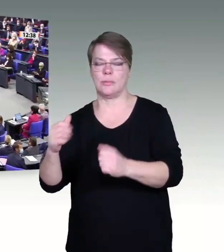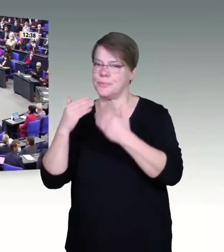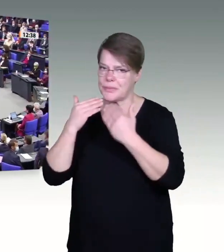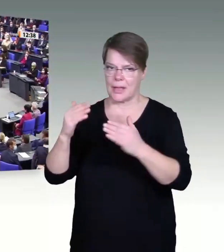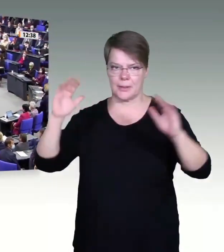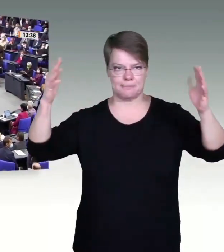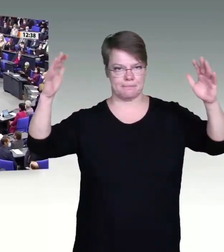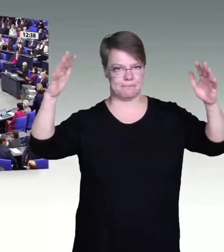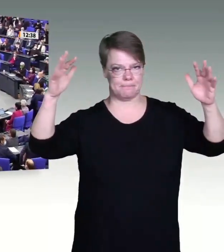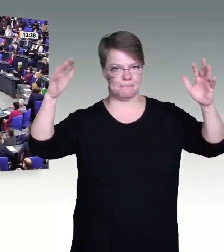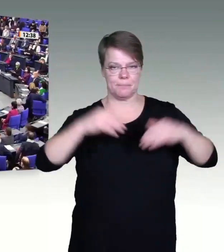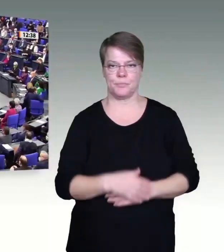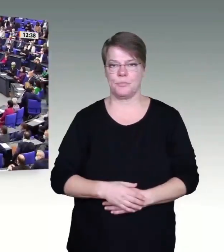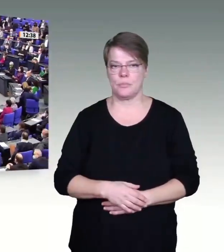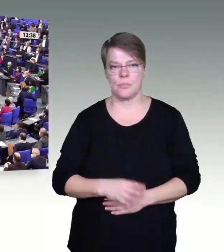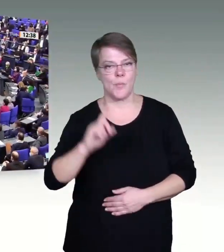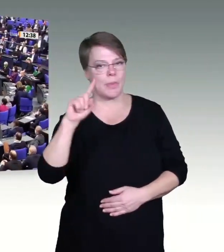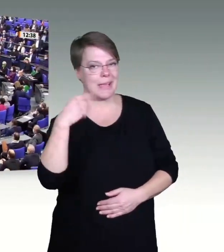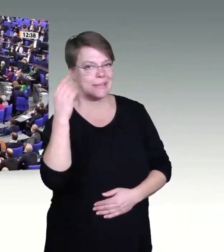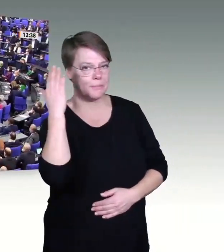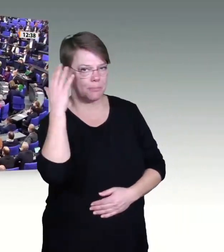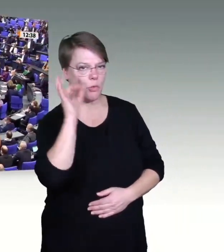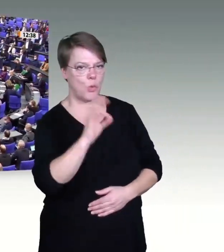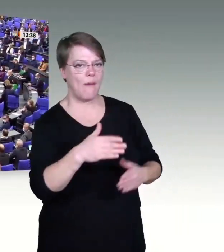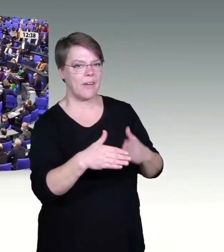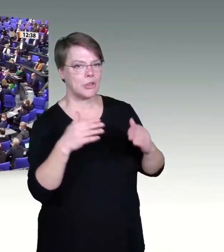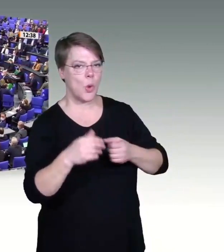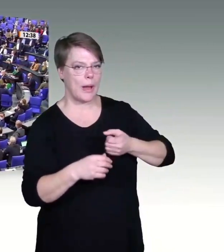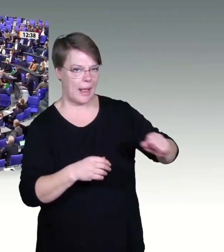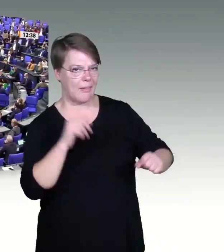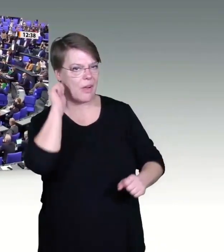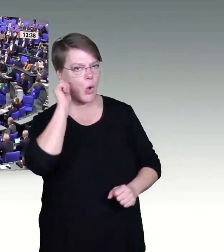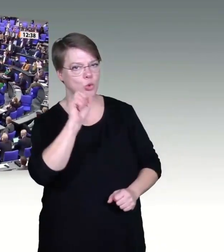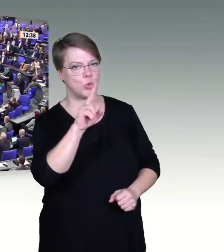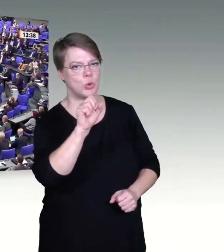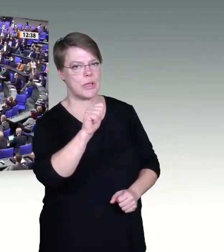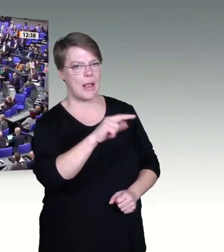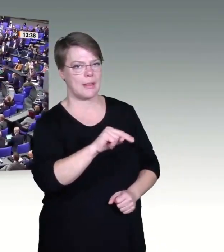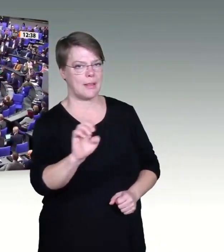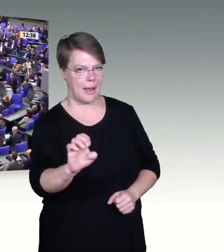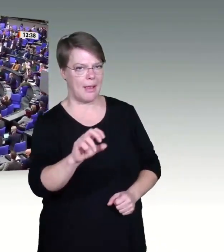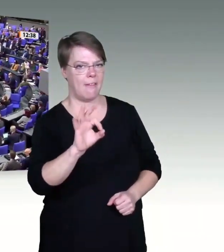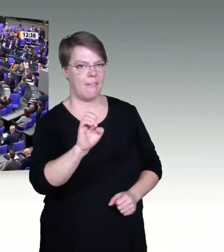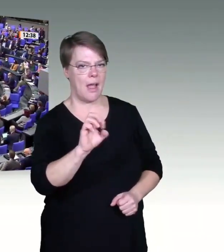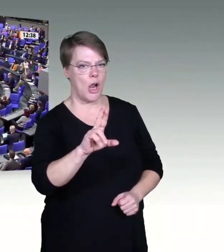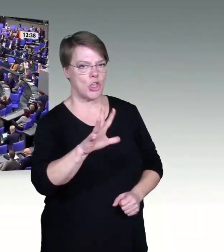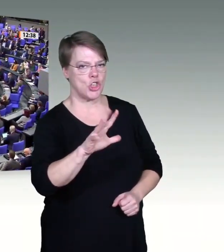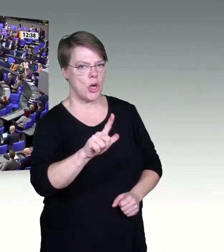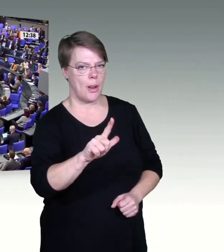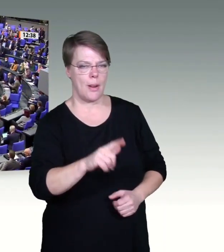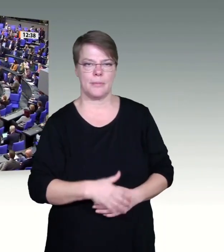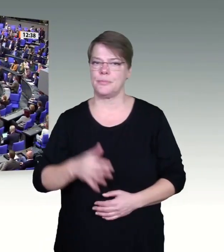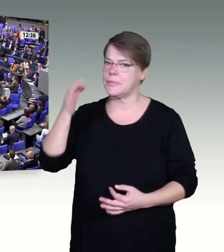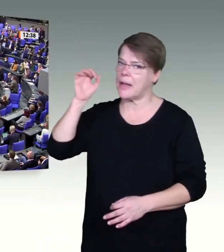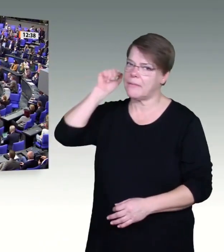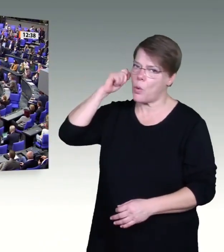Sehr geehrte Frau Präsidentin! Sehr verehrte Kolleginnen und Kollegen! Nicht nur die Pandemie hat einen neuen Höhepunkt, nein, auch die